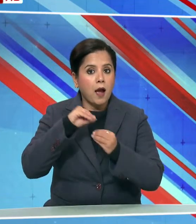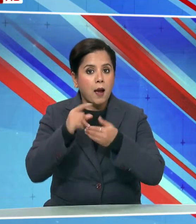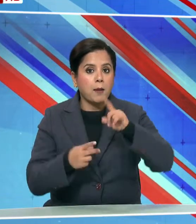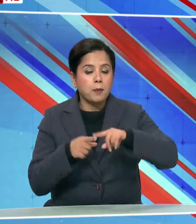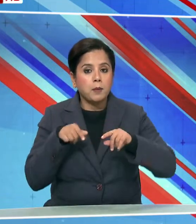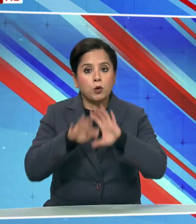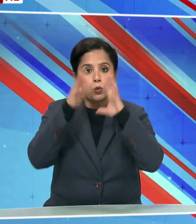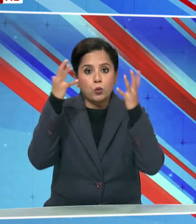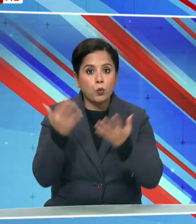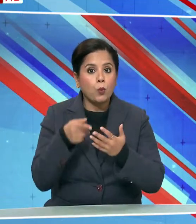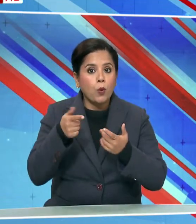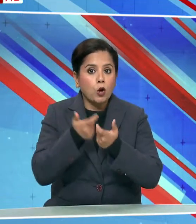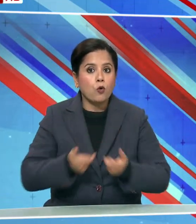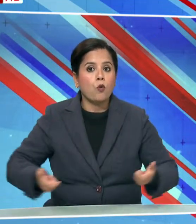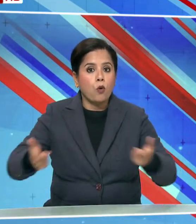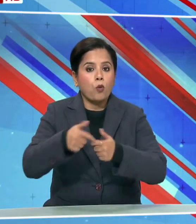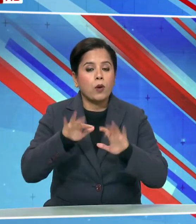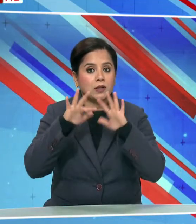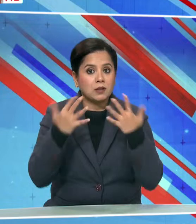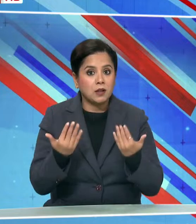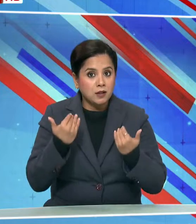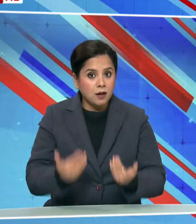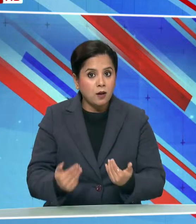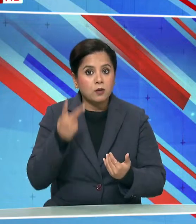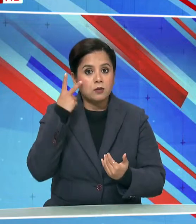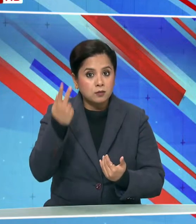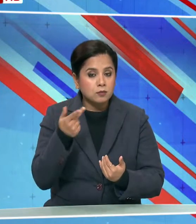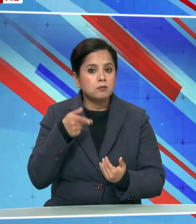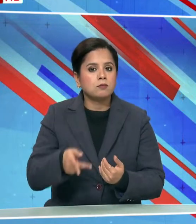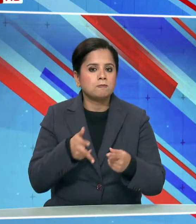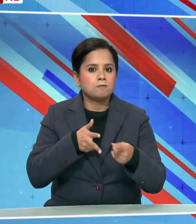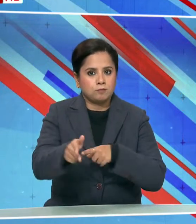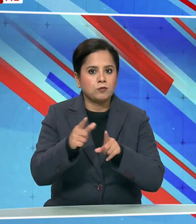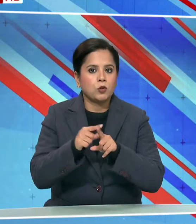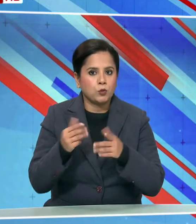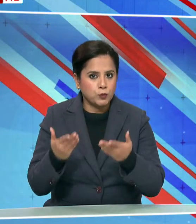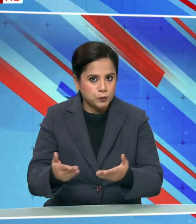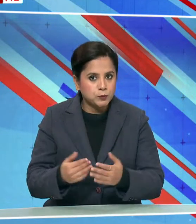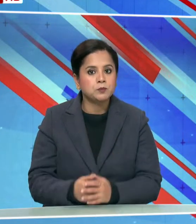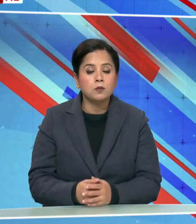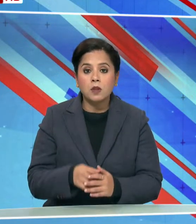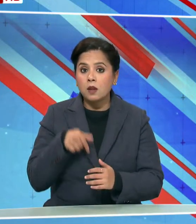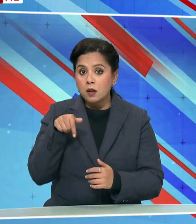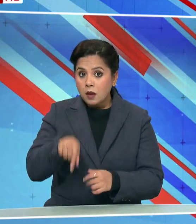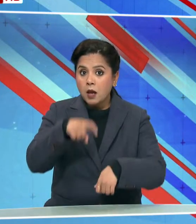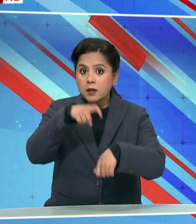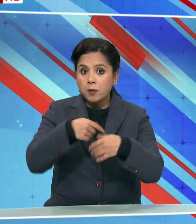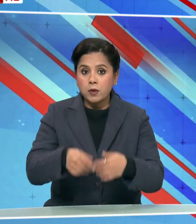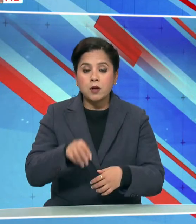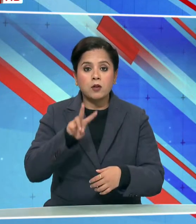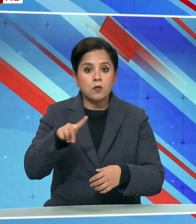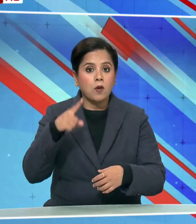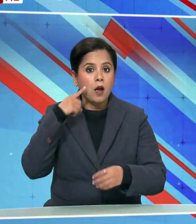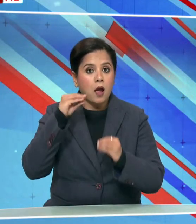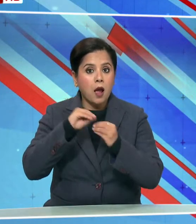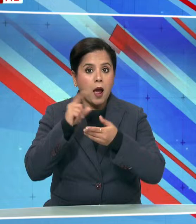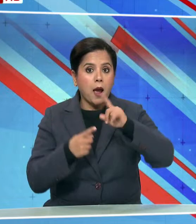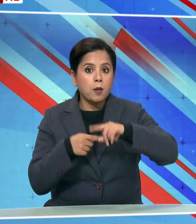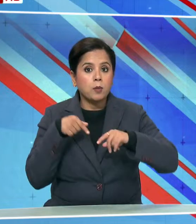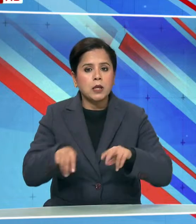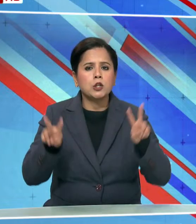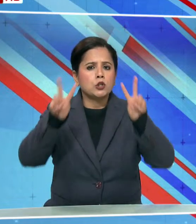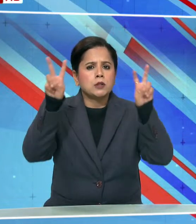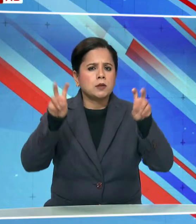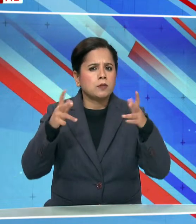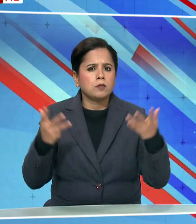वैश्विक शिकर्ड सम्मेलन के दस्वें सल्सकरन का उद्खटन करेंगे इस बार वाइबरेंट गुजराट समिट की